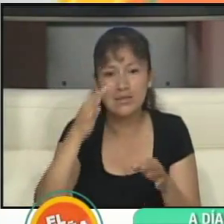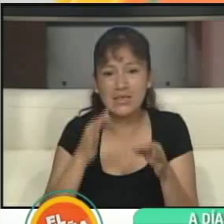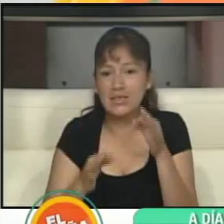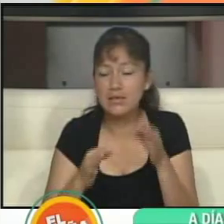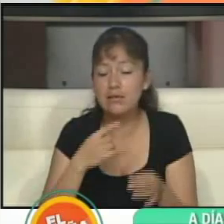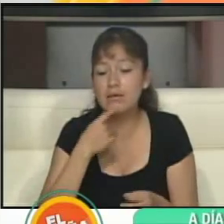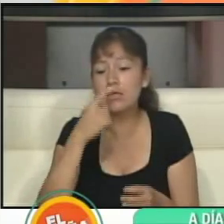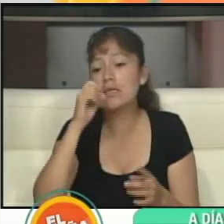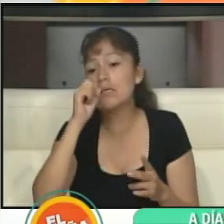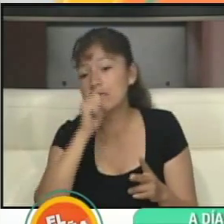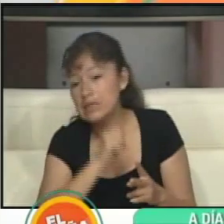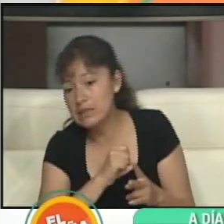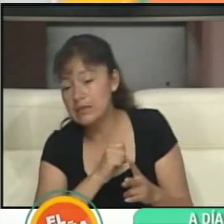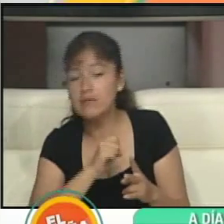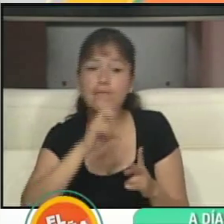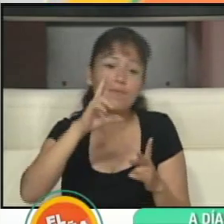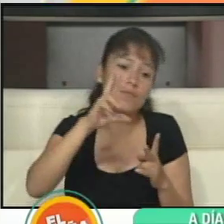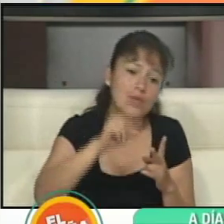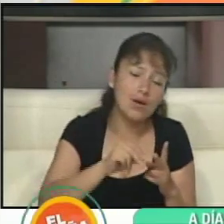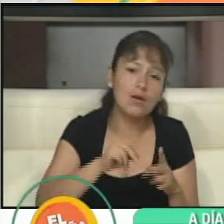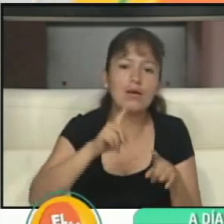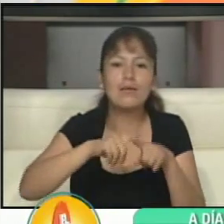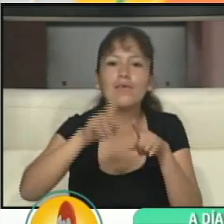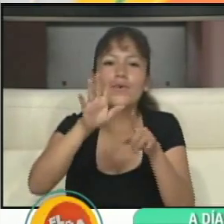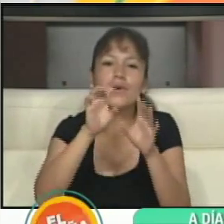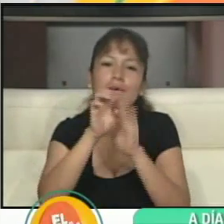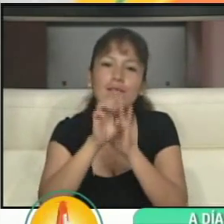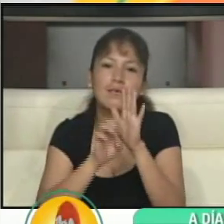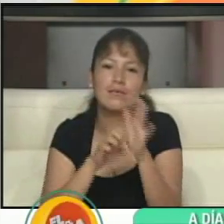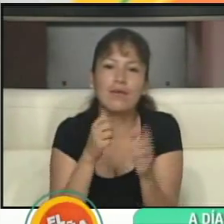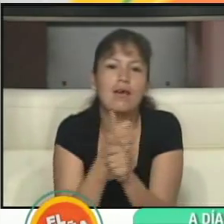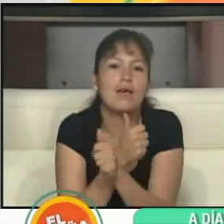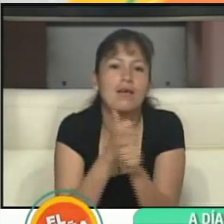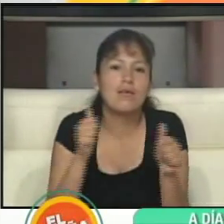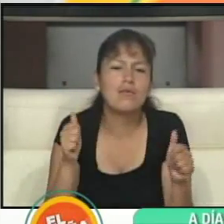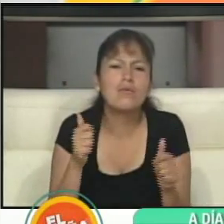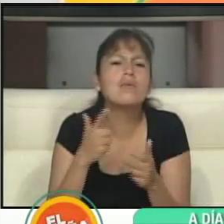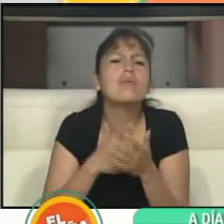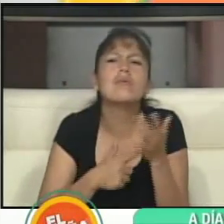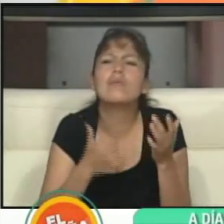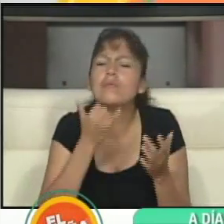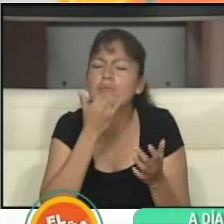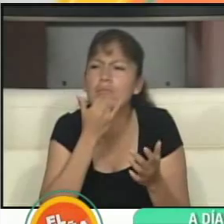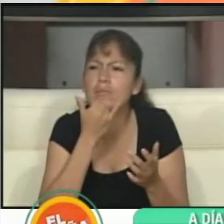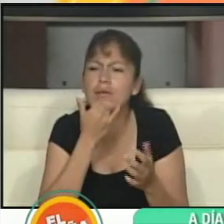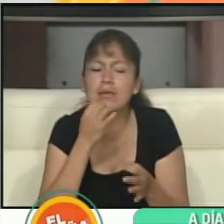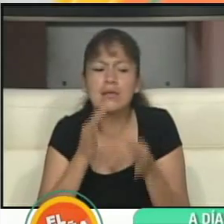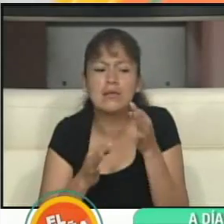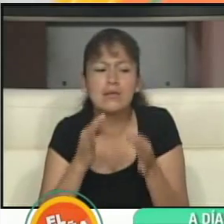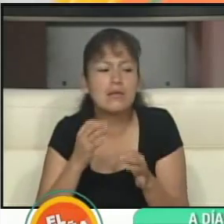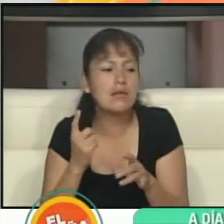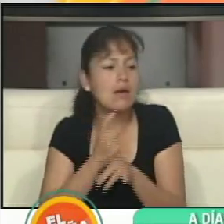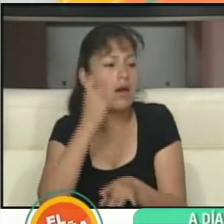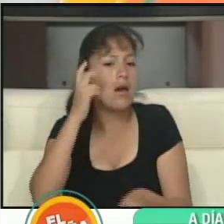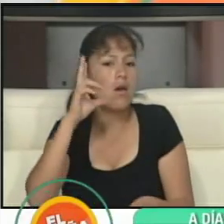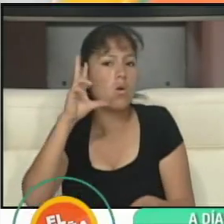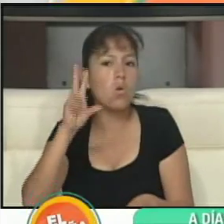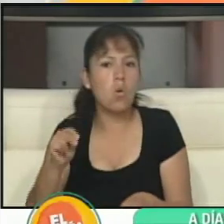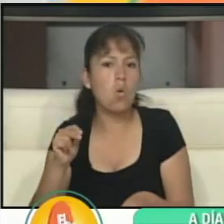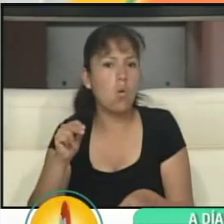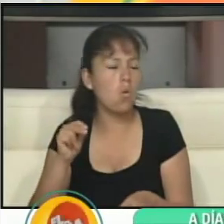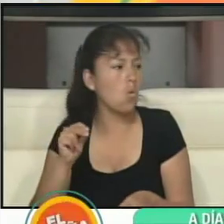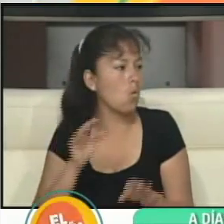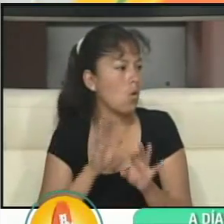no o le vamos a decir sí al estatuto autonómico? Bueno, ¿qué va a pasar si gana el no, por ejemplo,